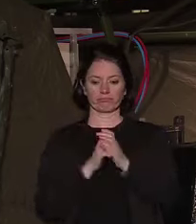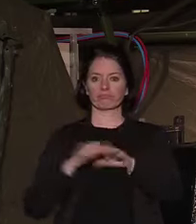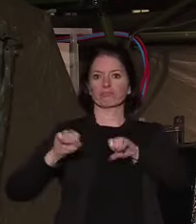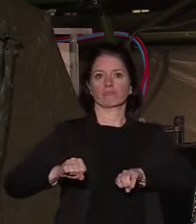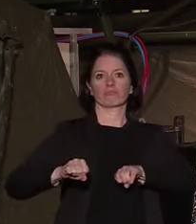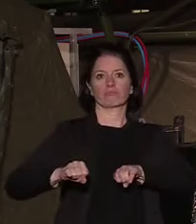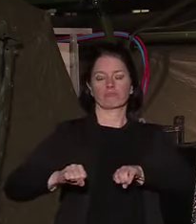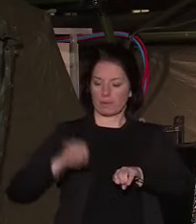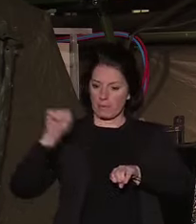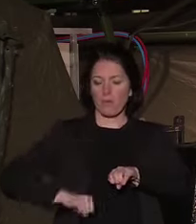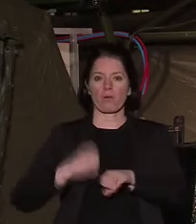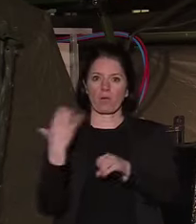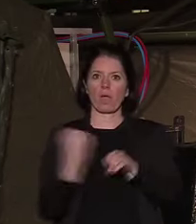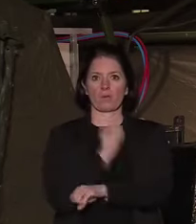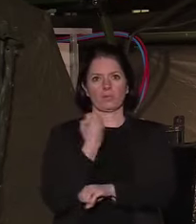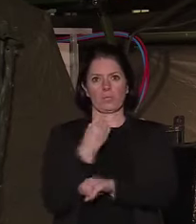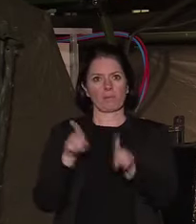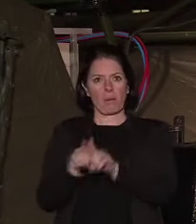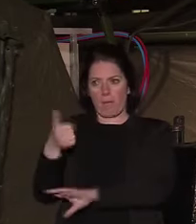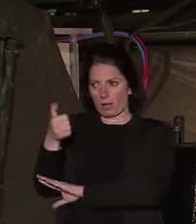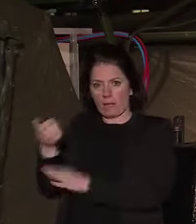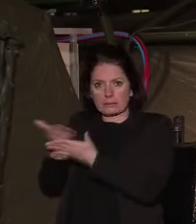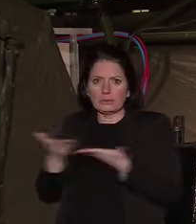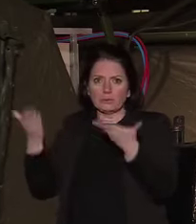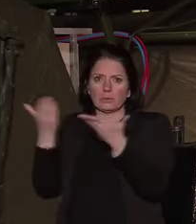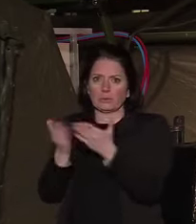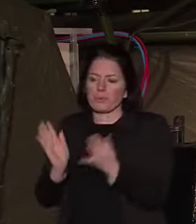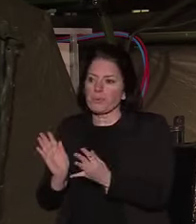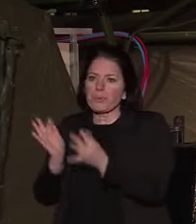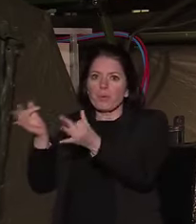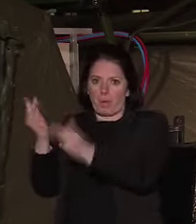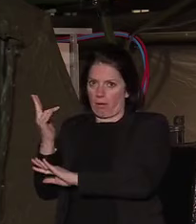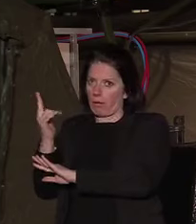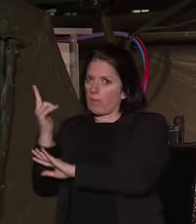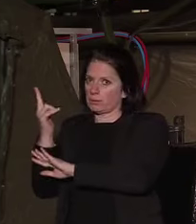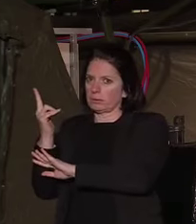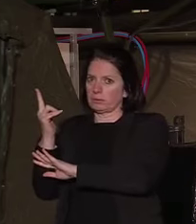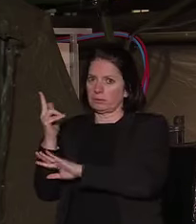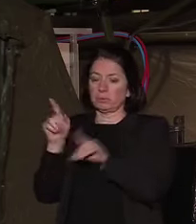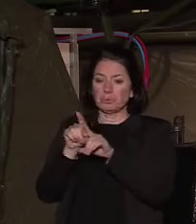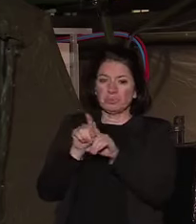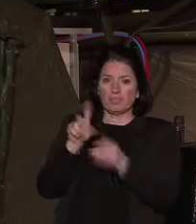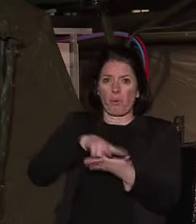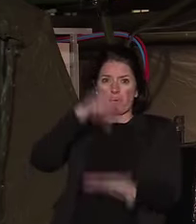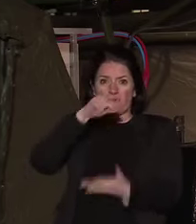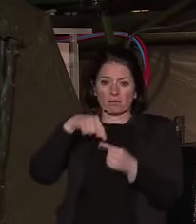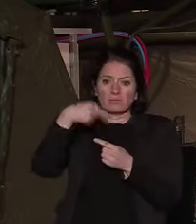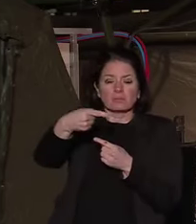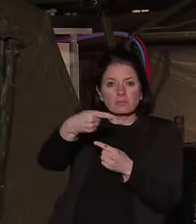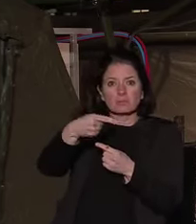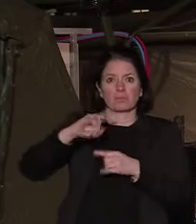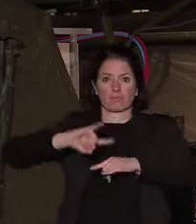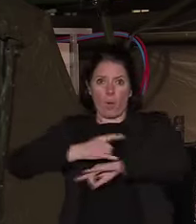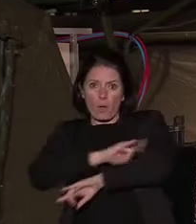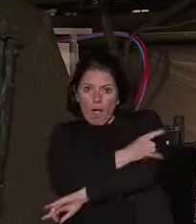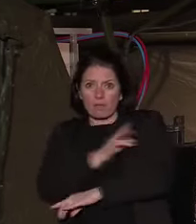face en Corse, où la situation est déjà très difficile. Puis demain, dans les Hauts-de-France, en Bourgogne